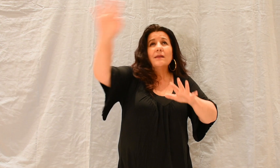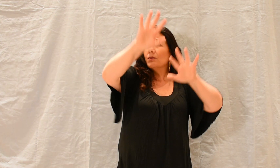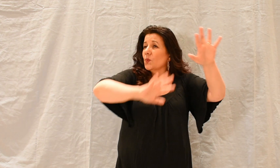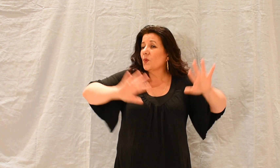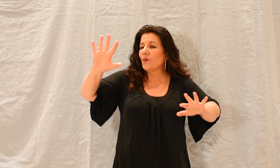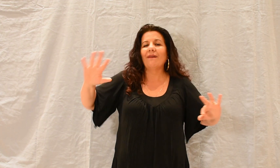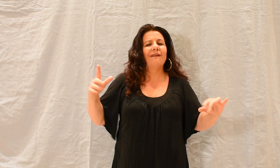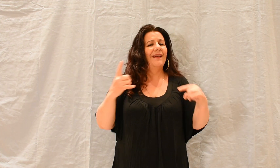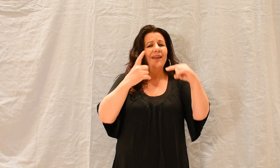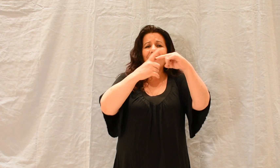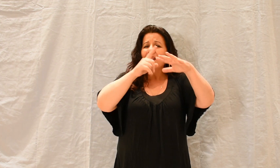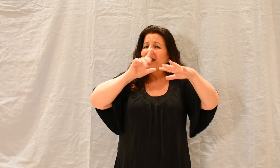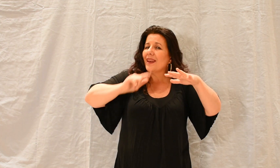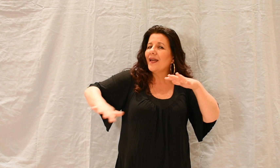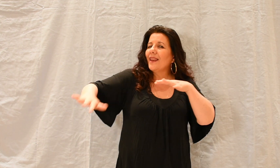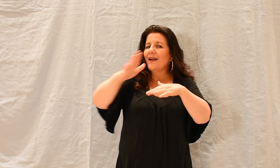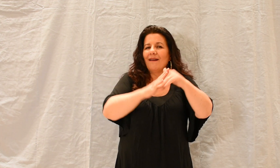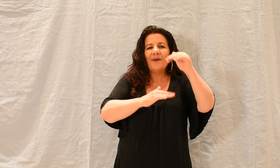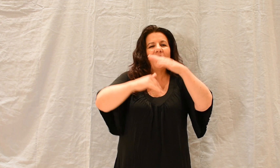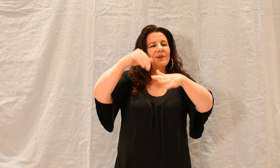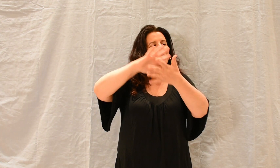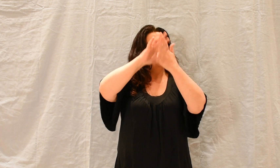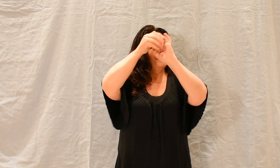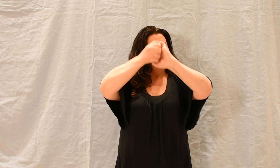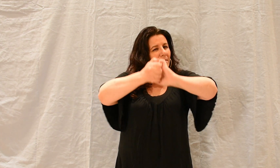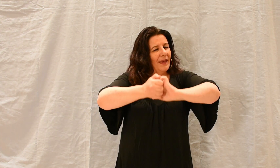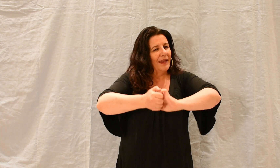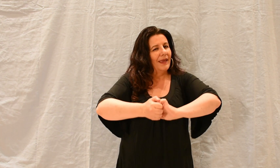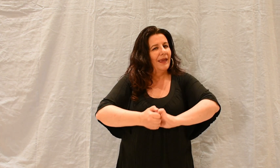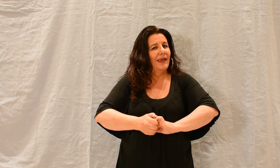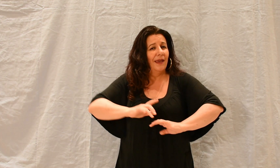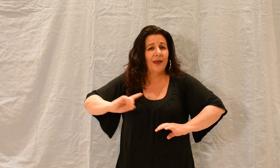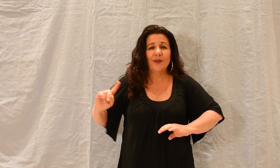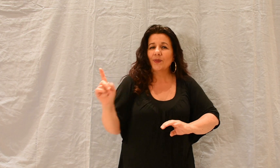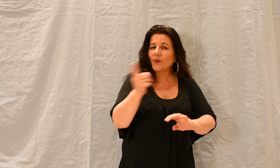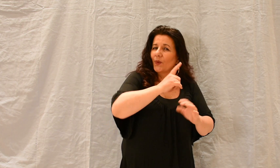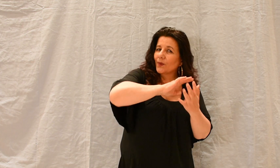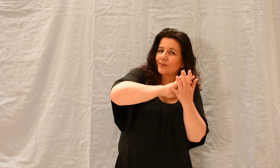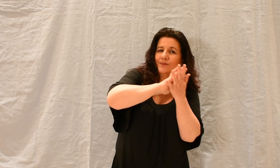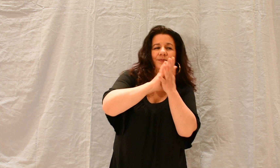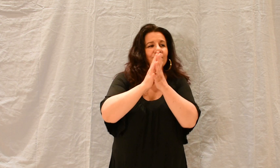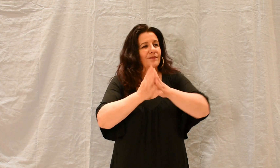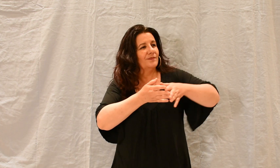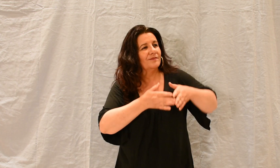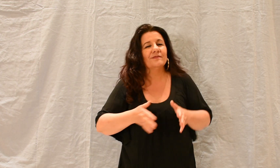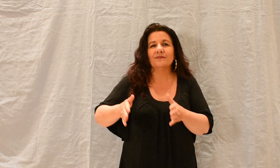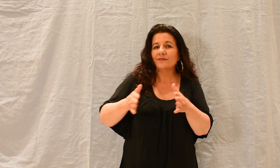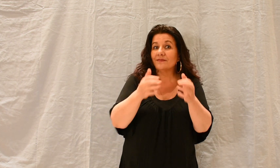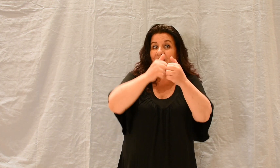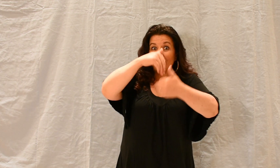Elle se construisait et elle marchait dans la crainte du Seigneur. Renforcée par l'Esprit-Saint,